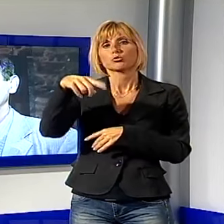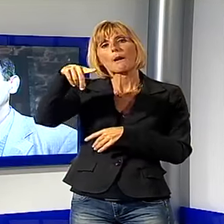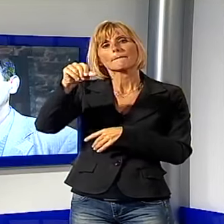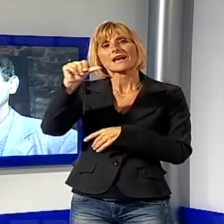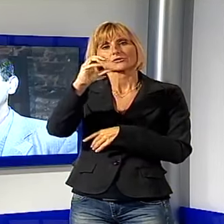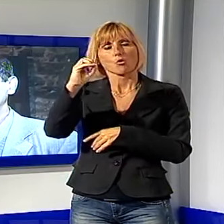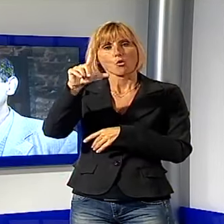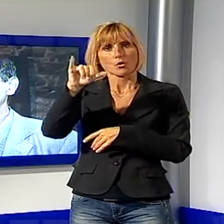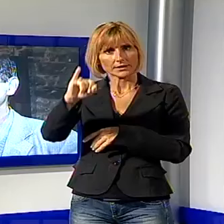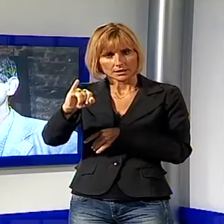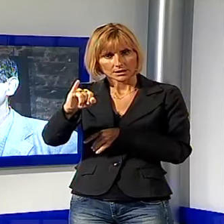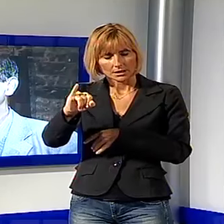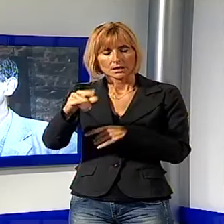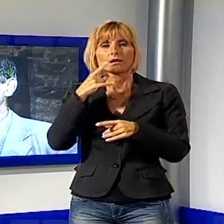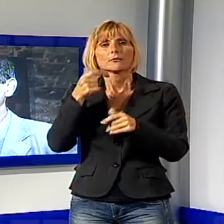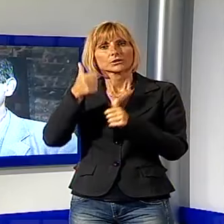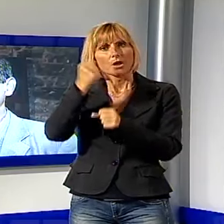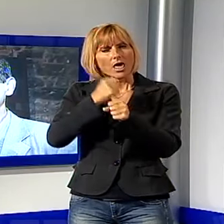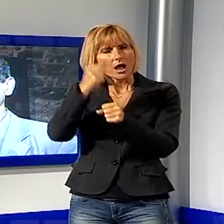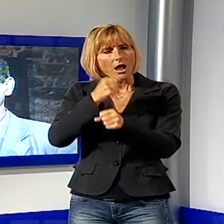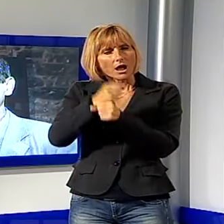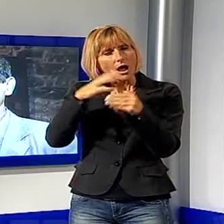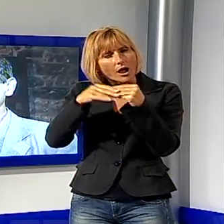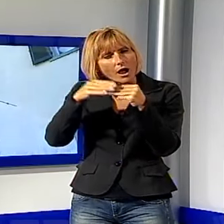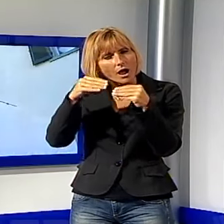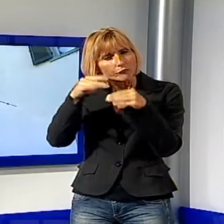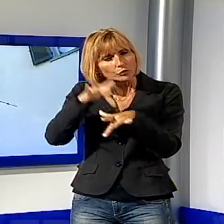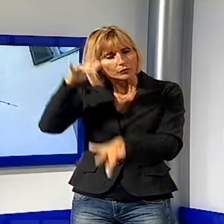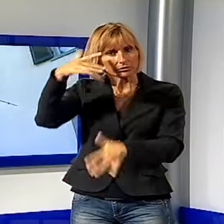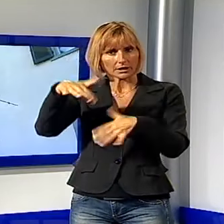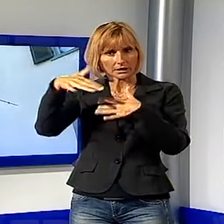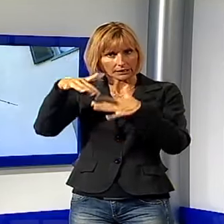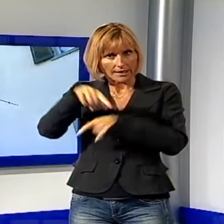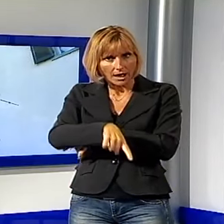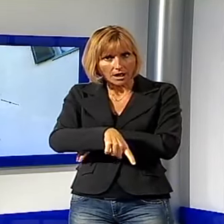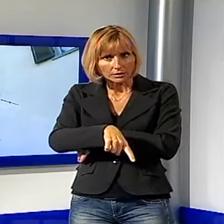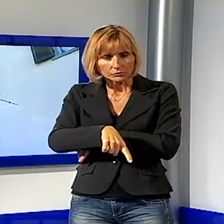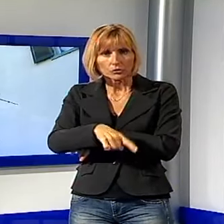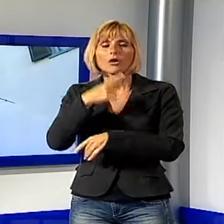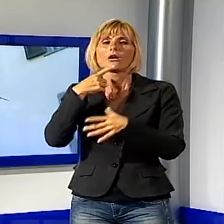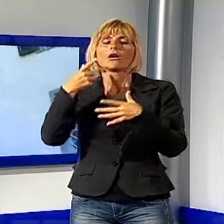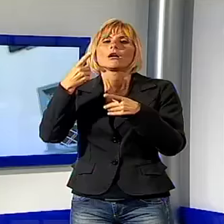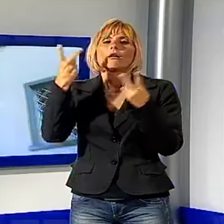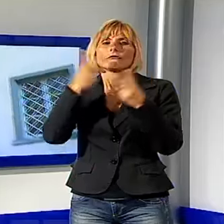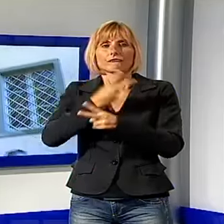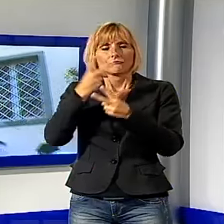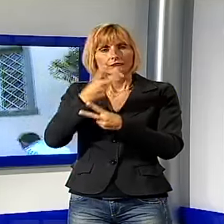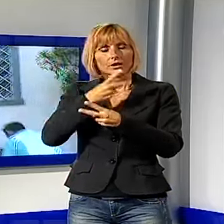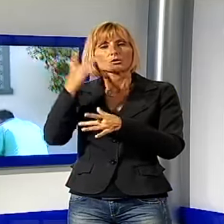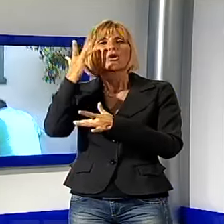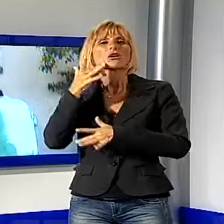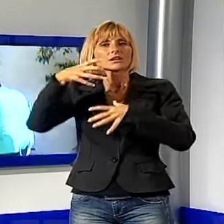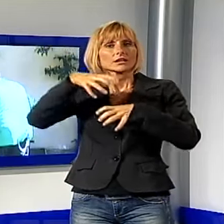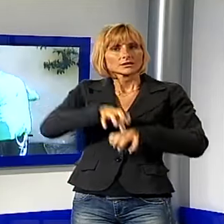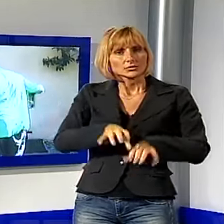dopo un lavoro di restauro molto delicato che ha ridotto notevolmente il rischio